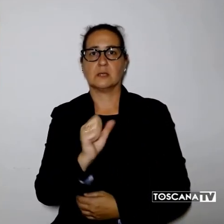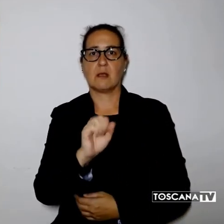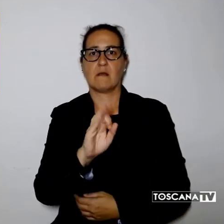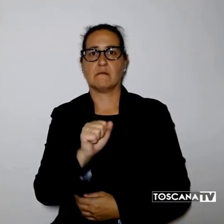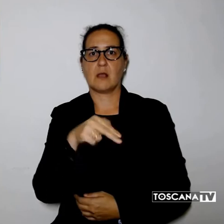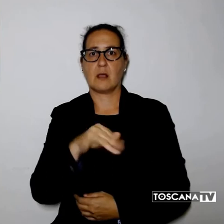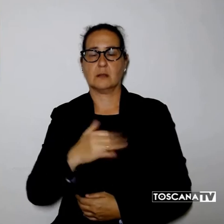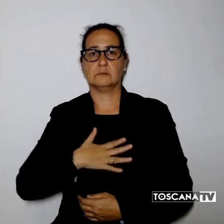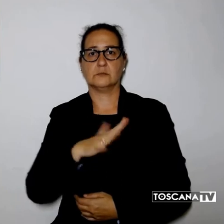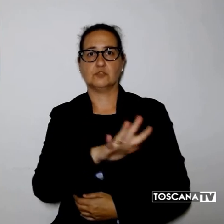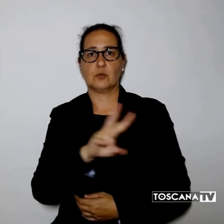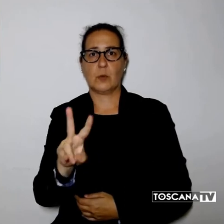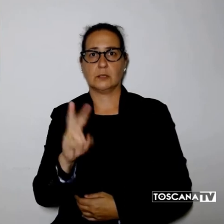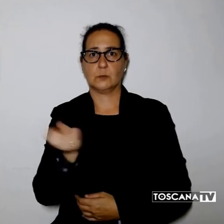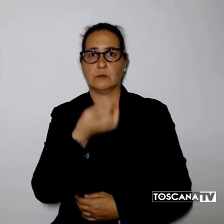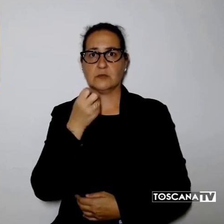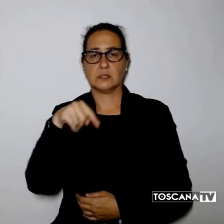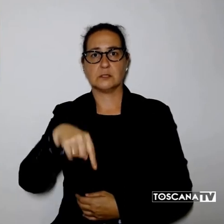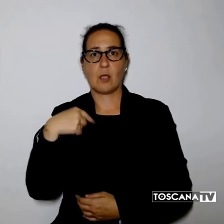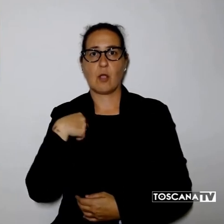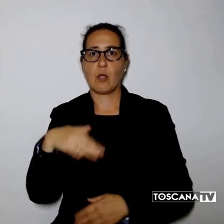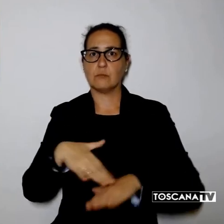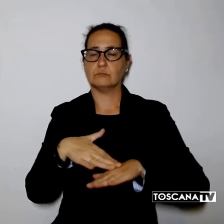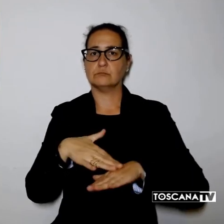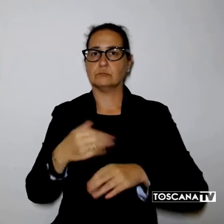Firenze, oggi in servizio a Roma.